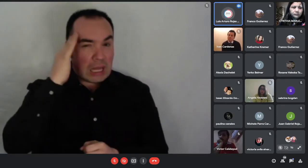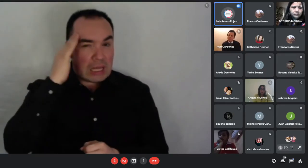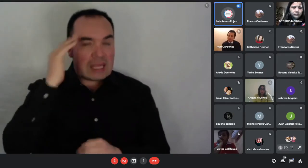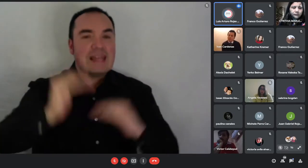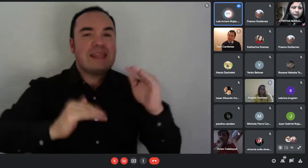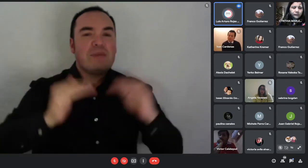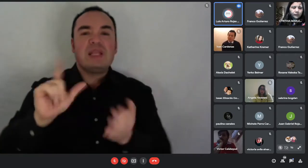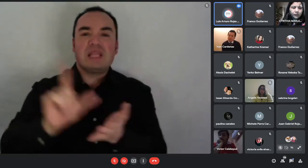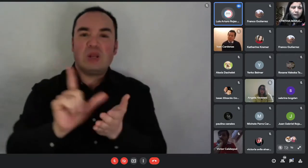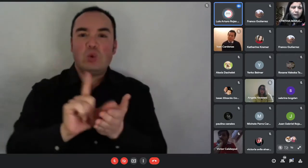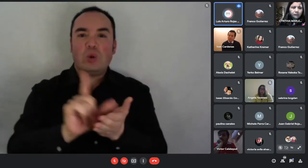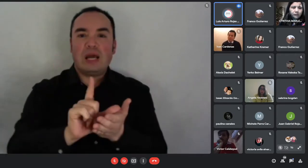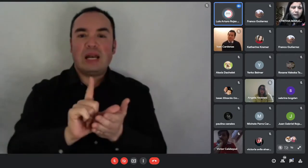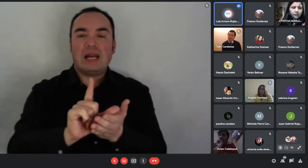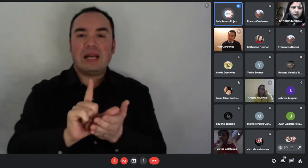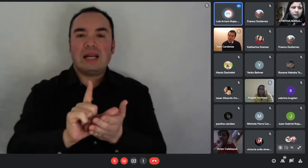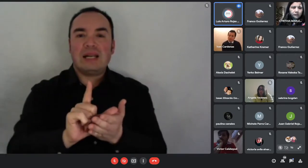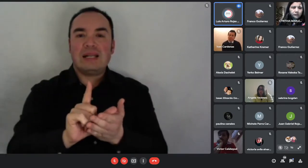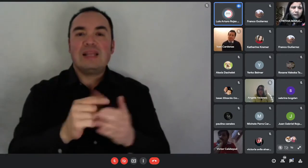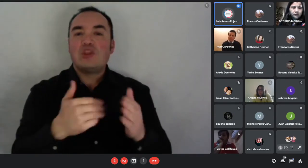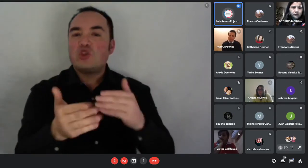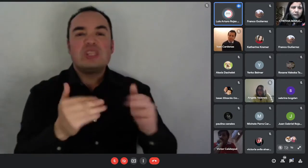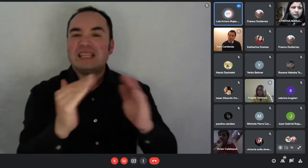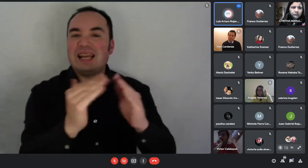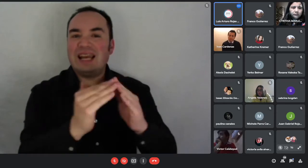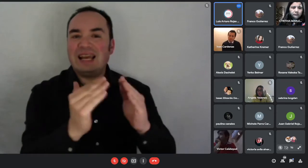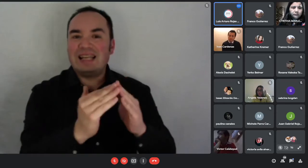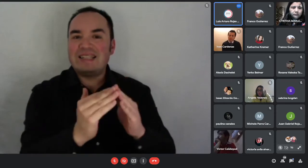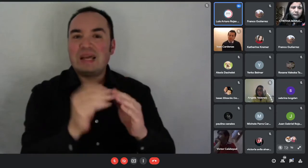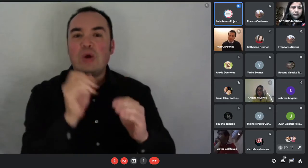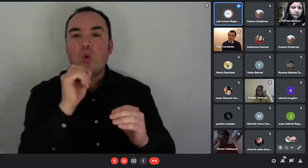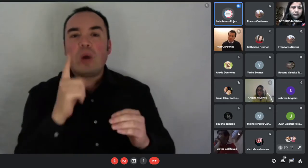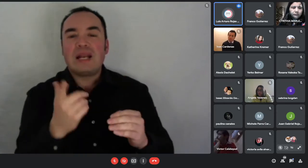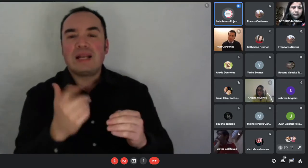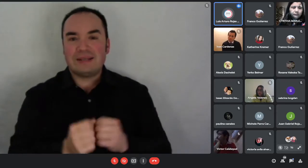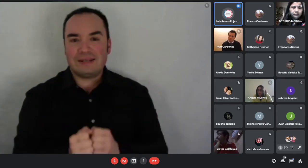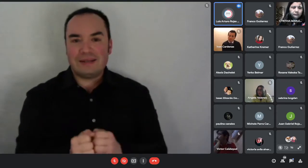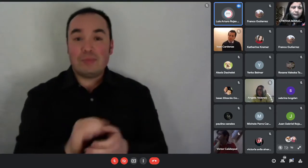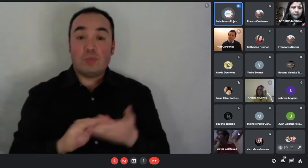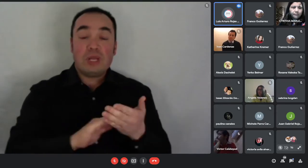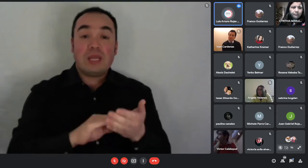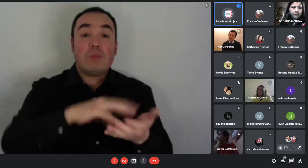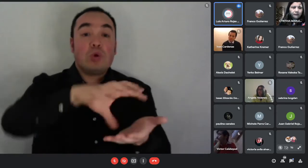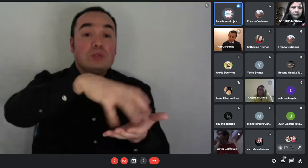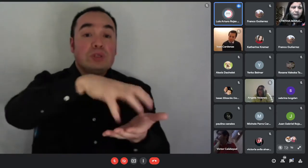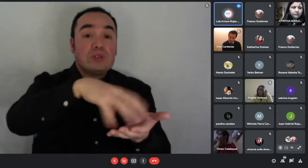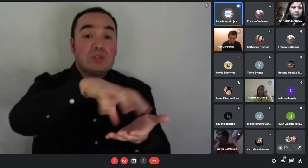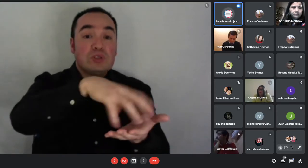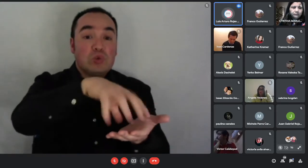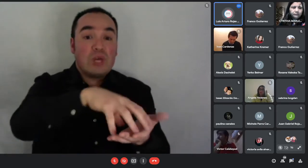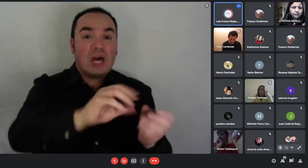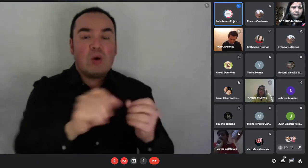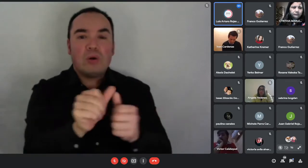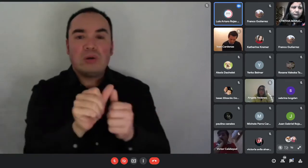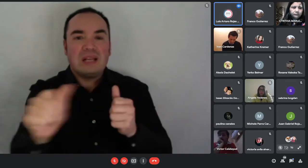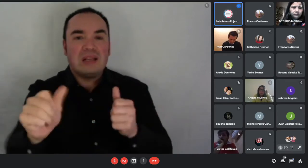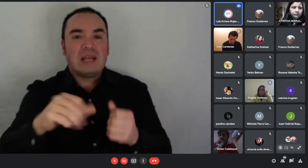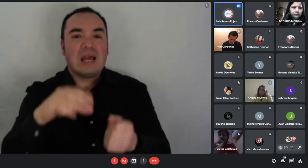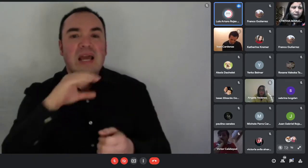donde la compren. Si es zona urbana, si es zona rural, si es una comuna sobre 5.000 habitantes o tiene